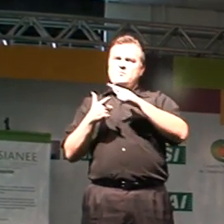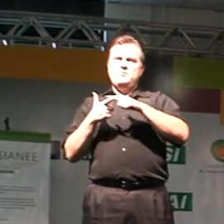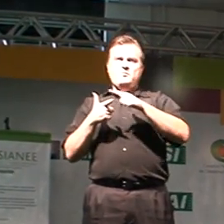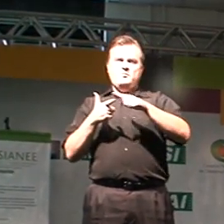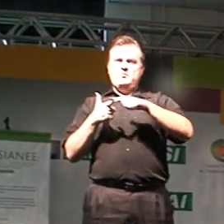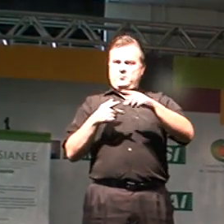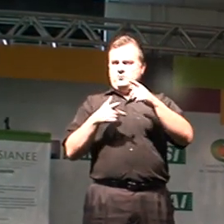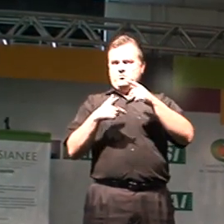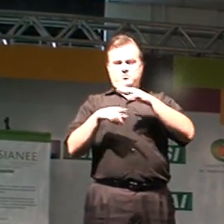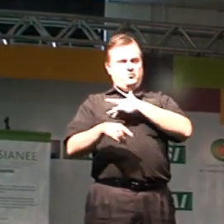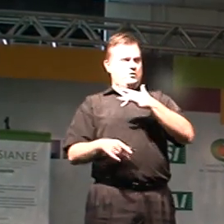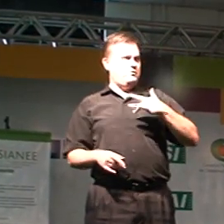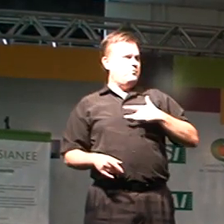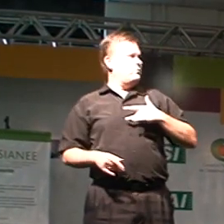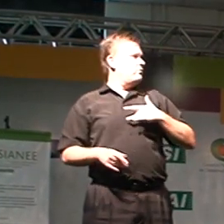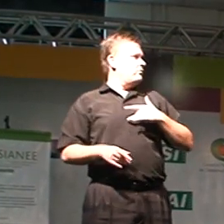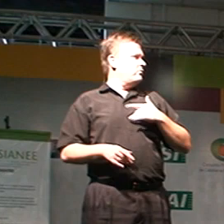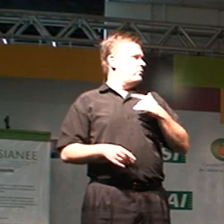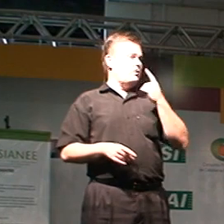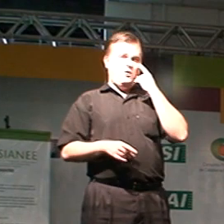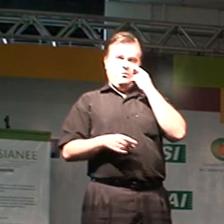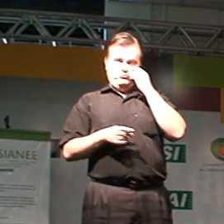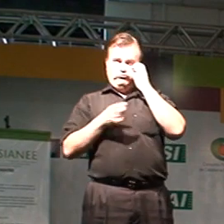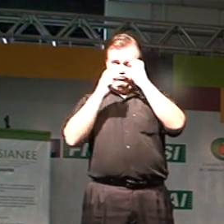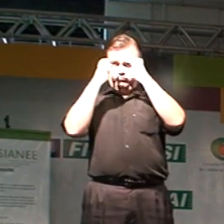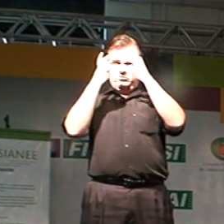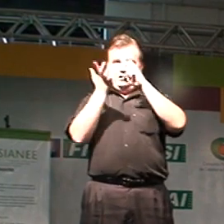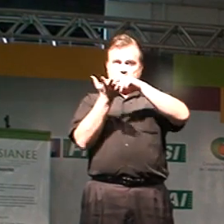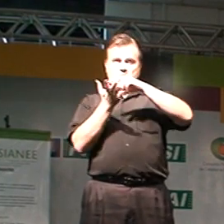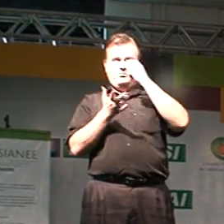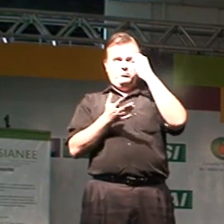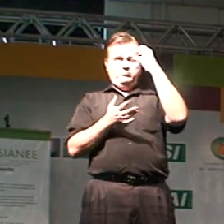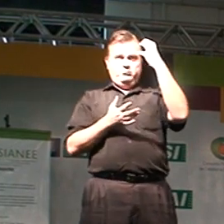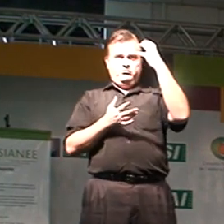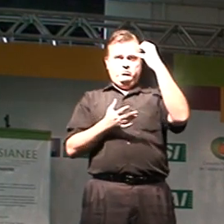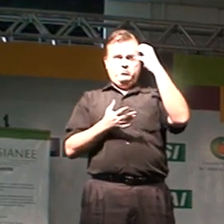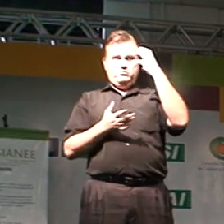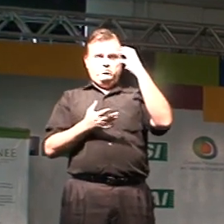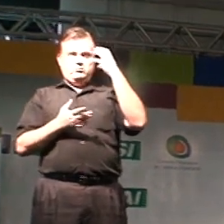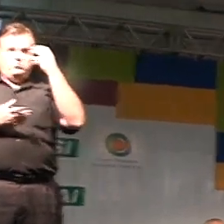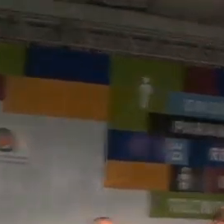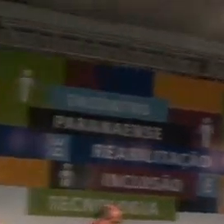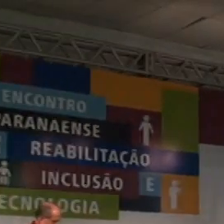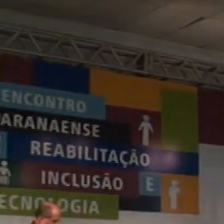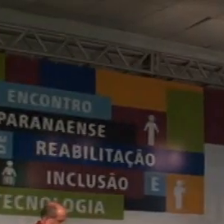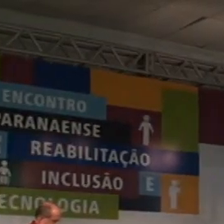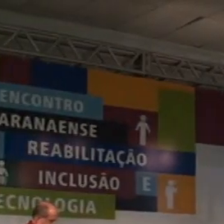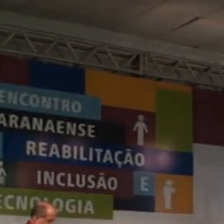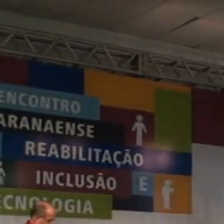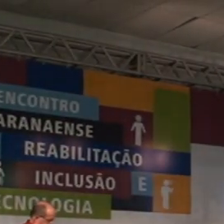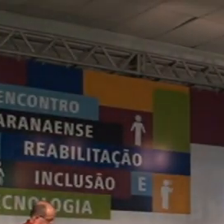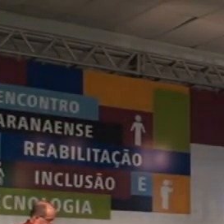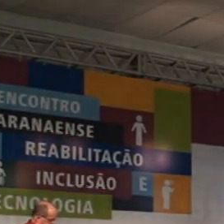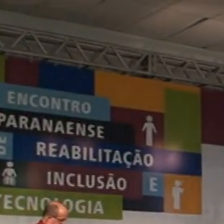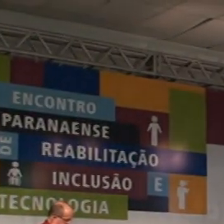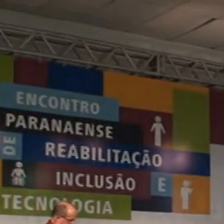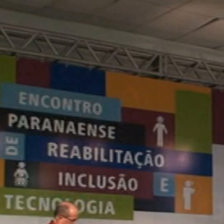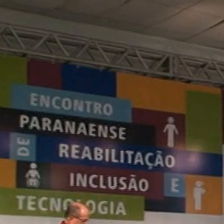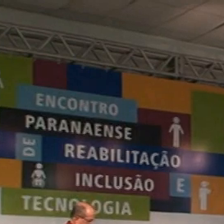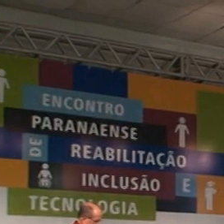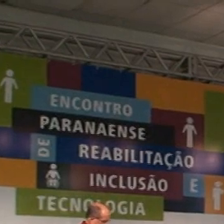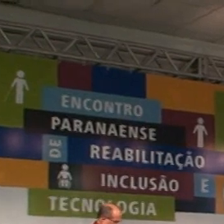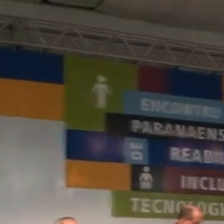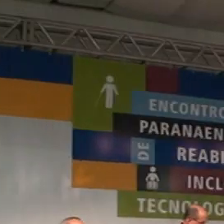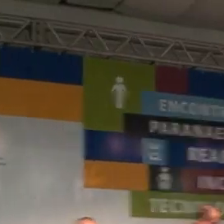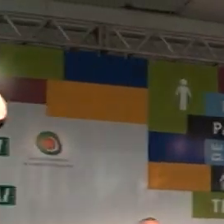idade, né? Ele amanheceu com o olho inchado, no dia seguinte começou a mancar, porque eu servia no caminhado. E eu comecei a peregrinar, meu hospital